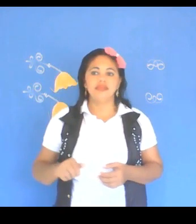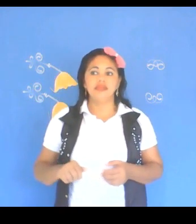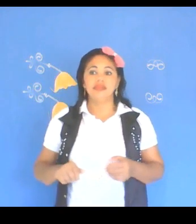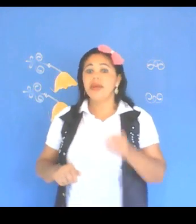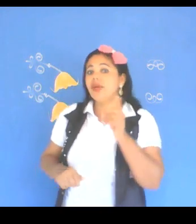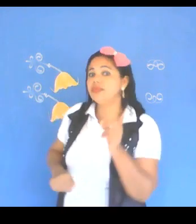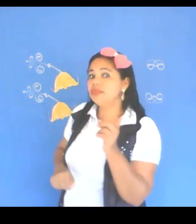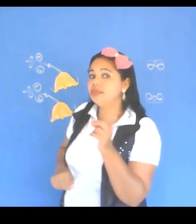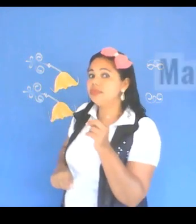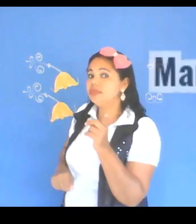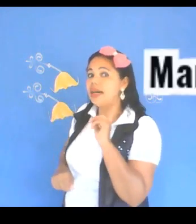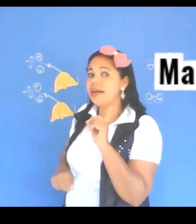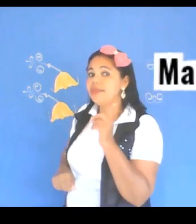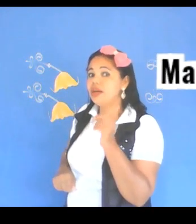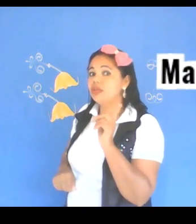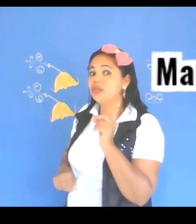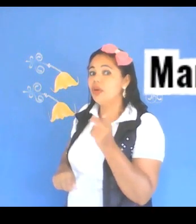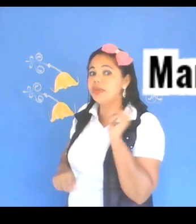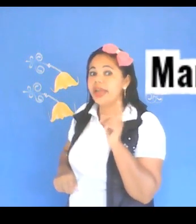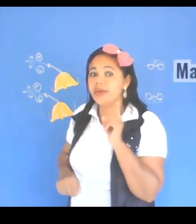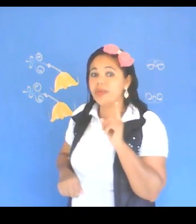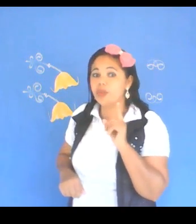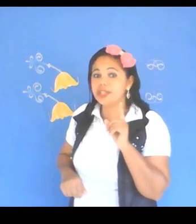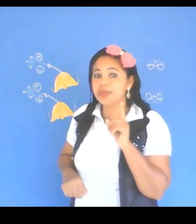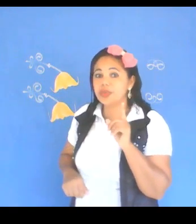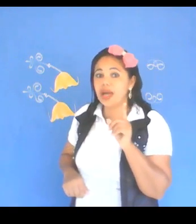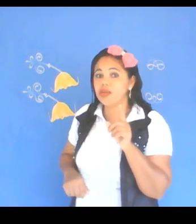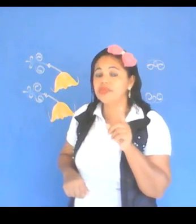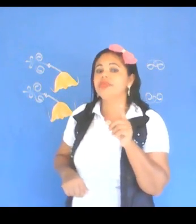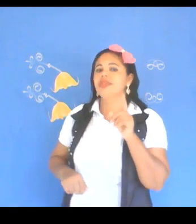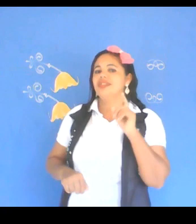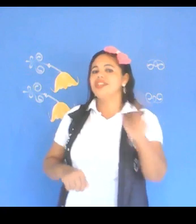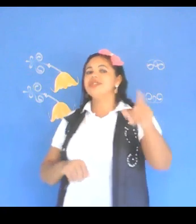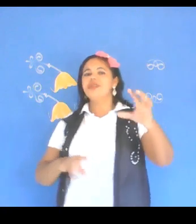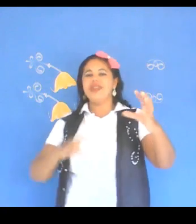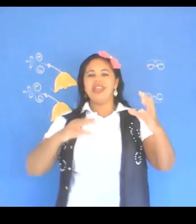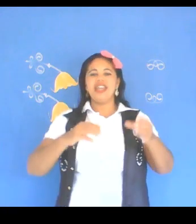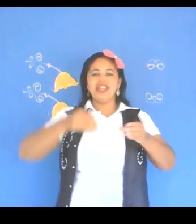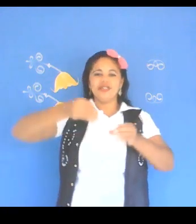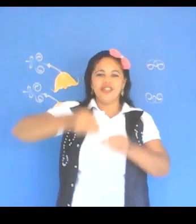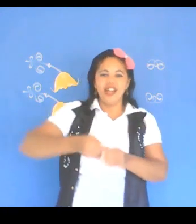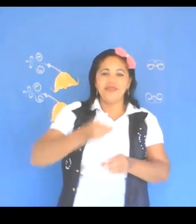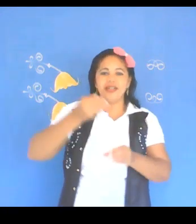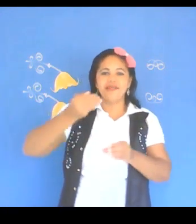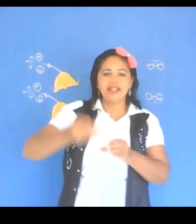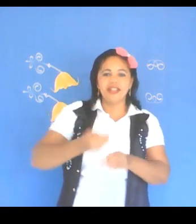Mamão. Mamão. Como que é mamão mesmo, pessoal? Isso mesmo, ó, mamão.